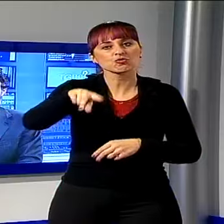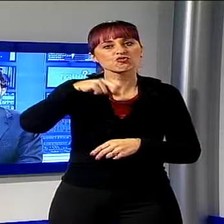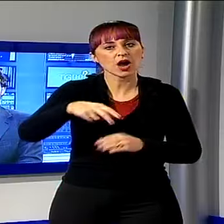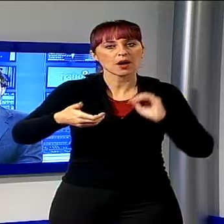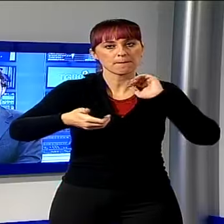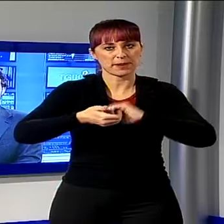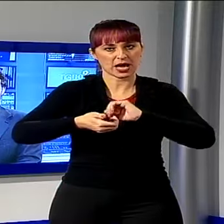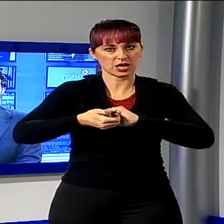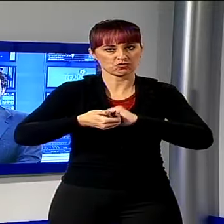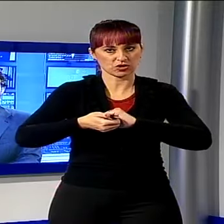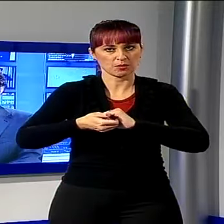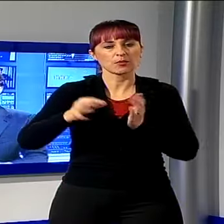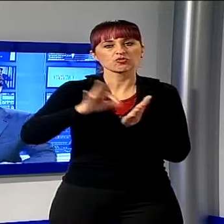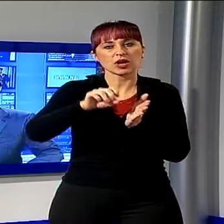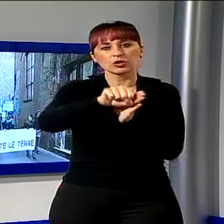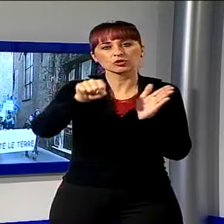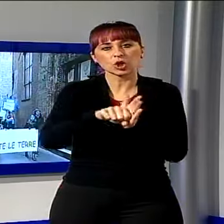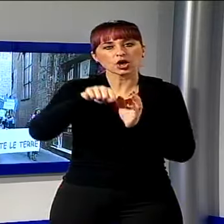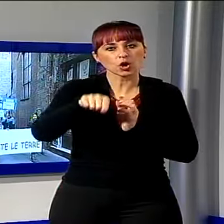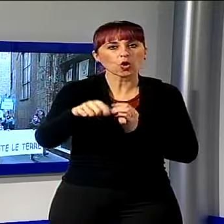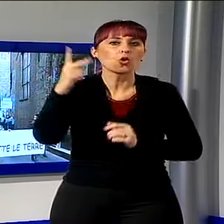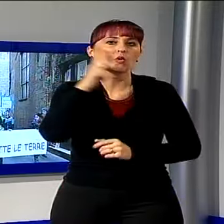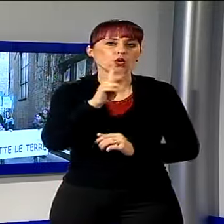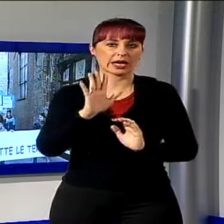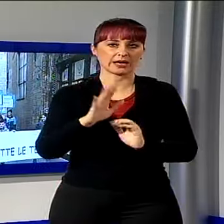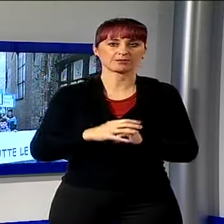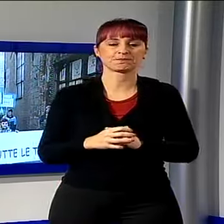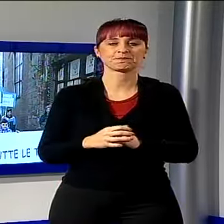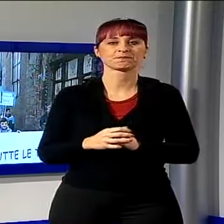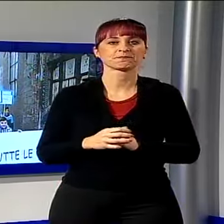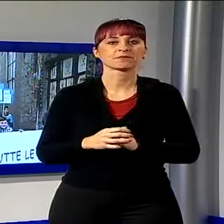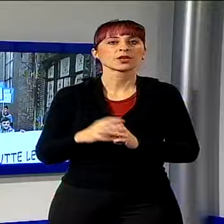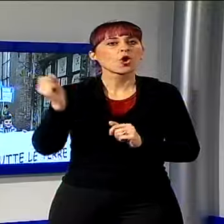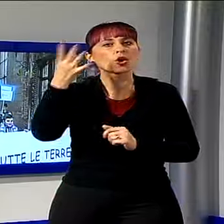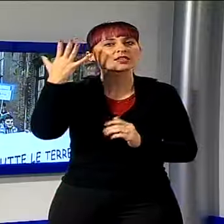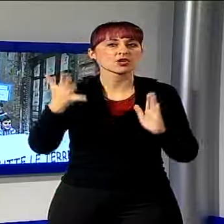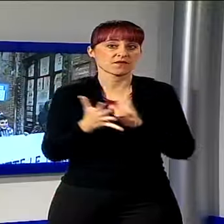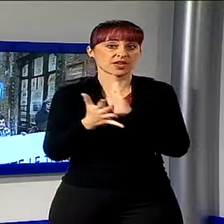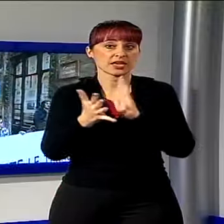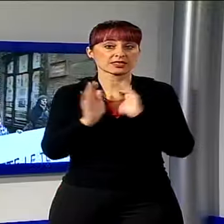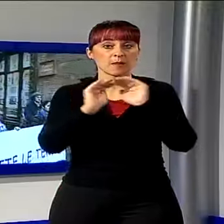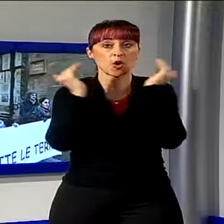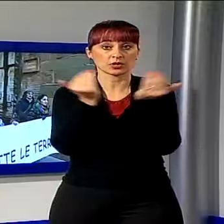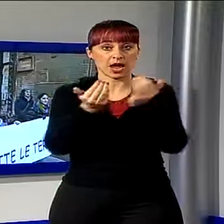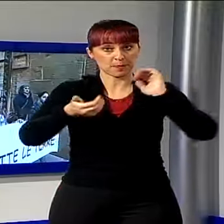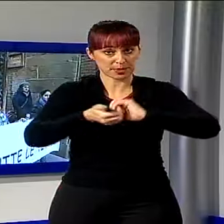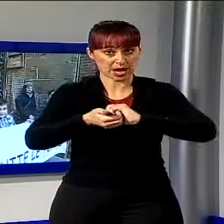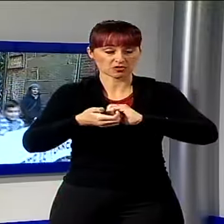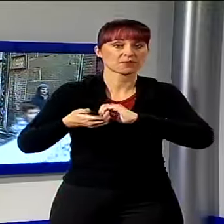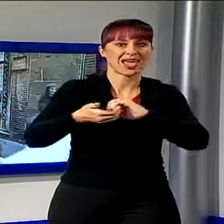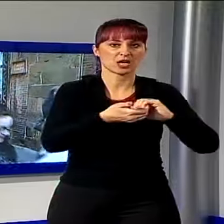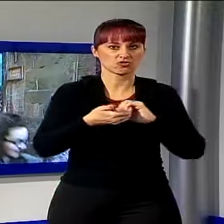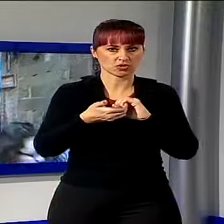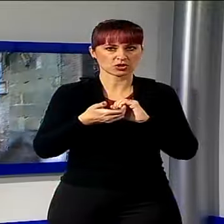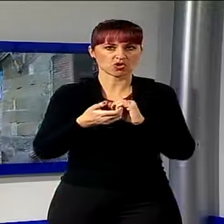in scena nel centro storico di Lucca. In occasione delle celebrazioni della Giornata Mondiale della Pace, le associazioni, i